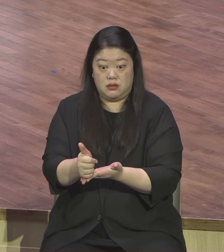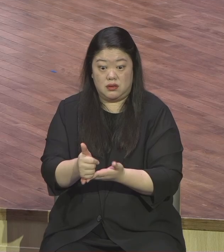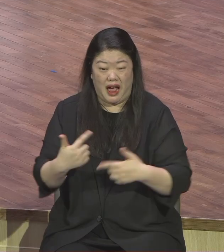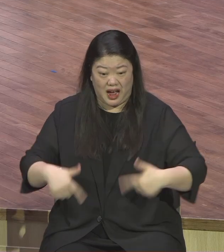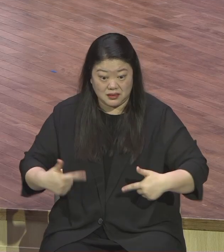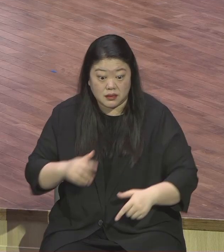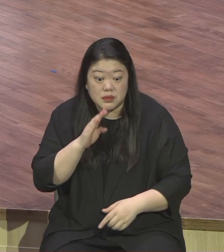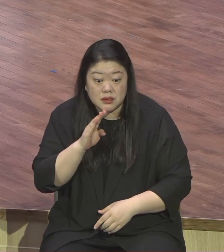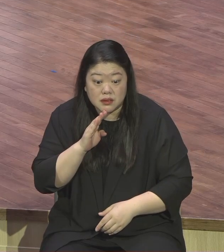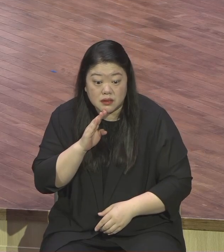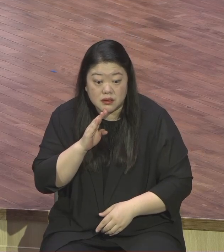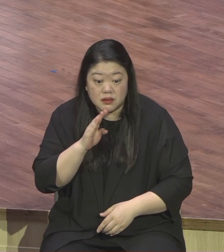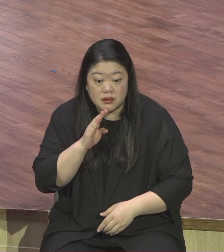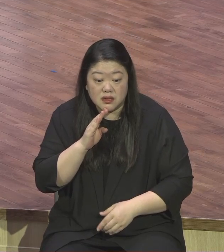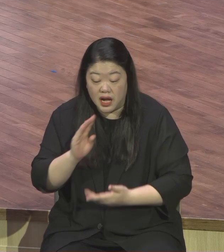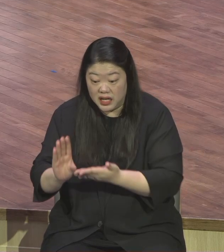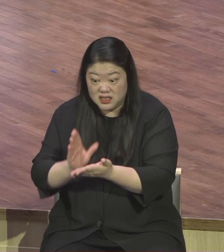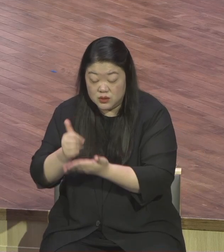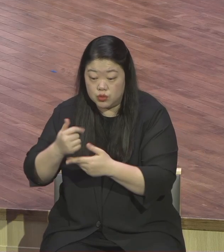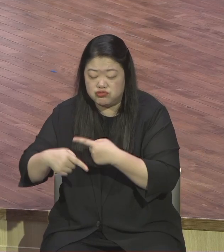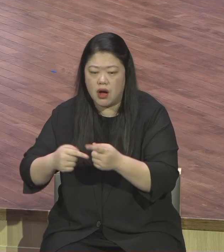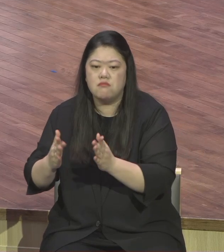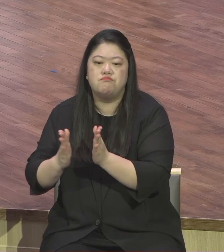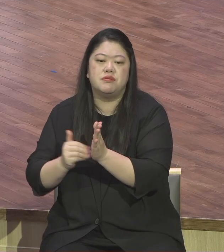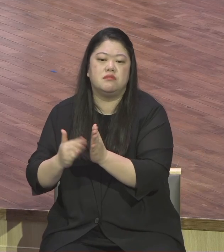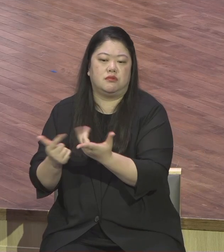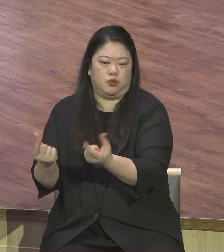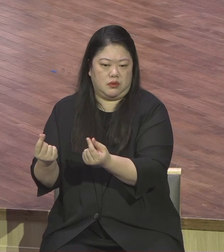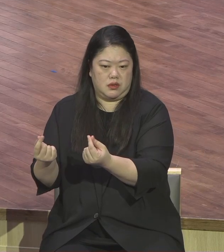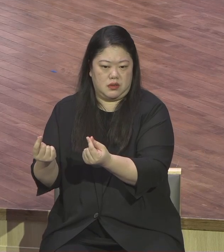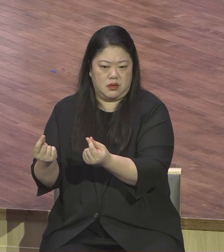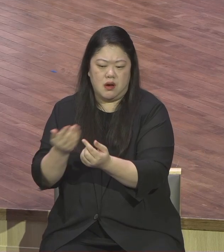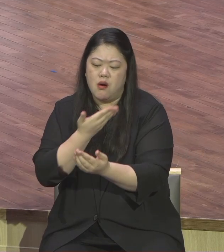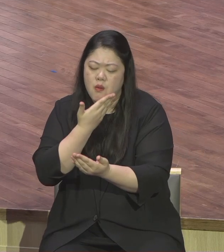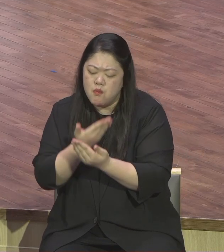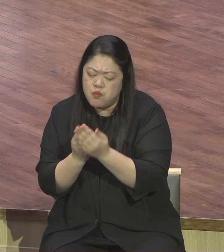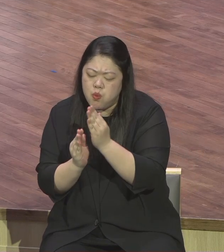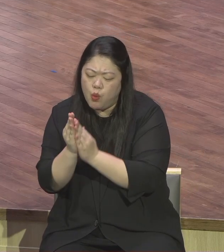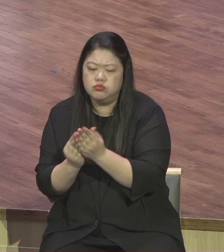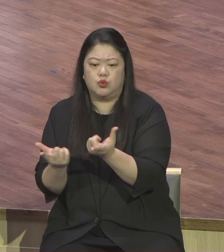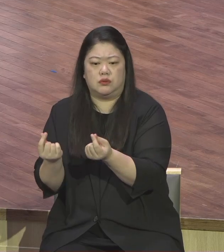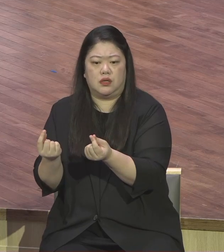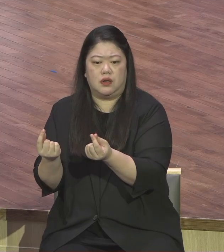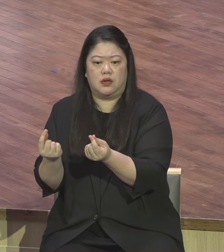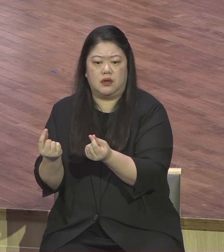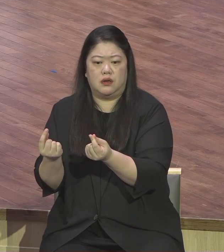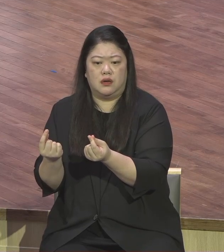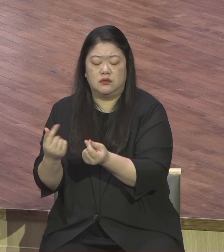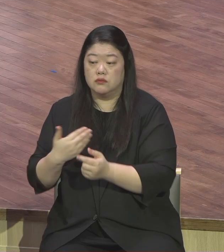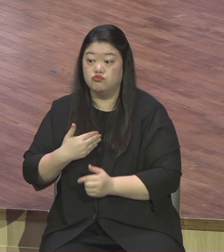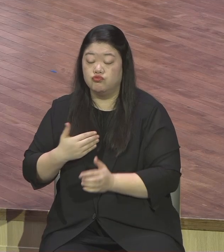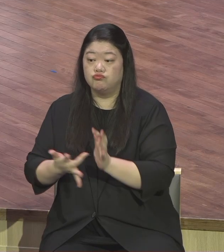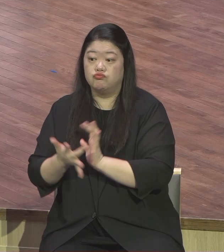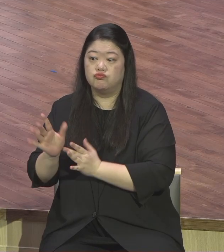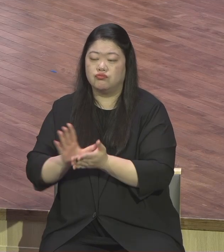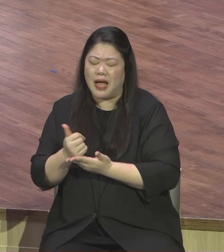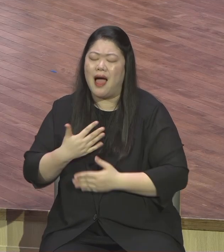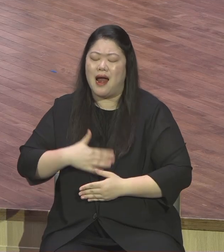몰라요 이건 거듭나야만 알 수 있어요 예수님이 나의 그리스도다 성령이 안 가르쳐주면 절대